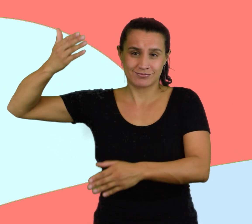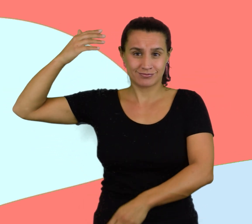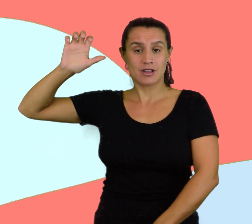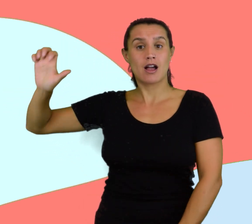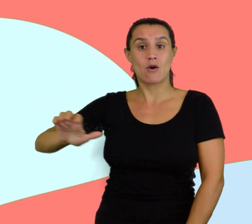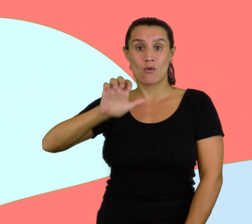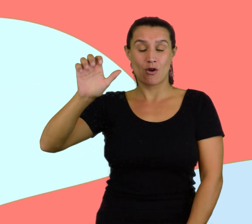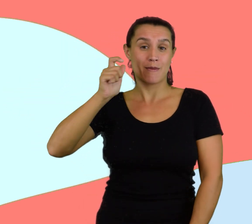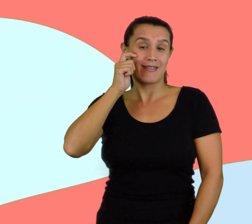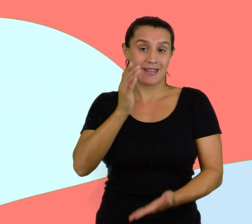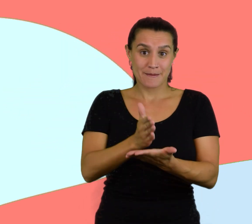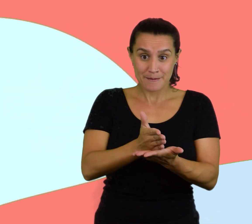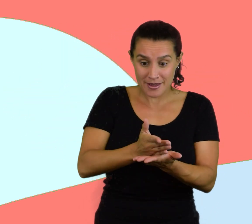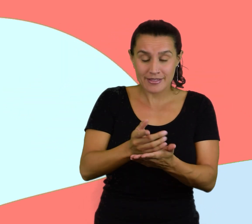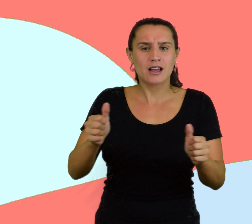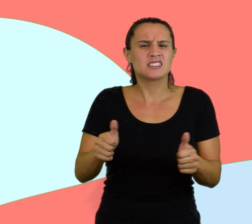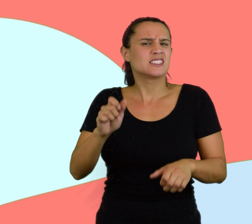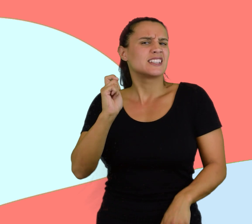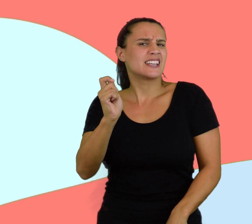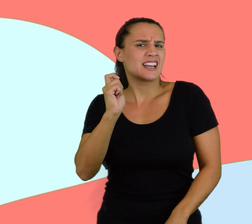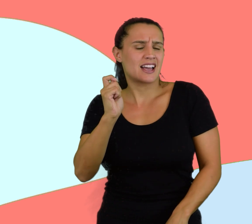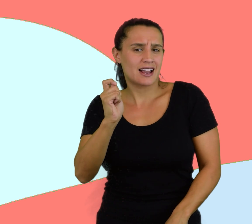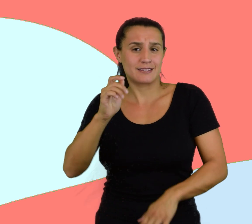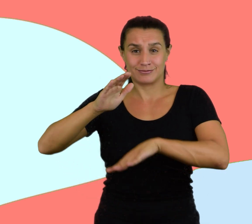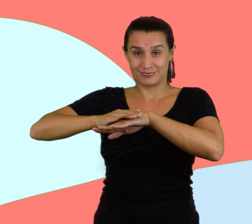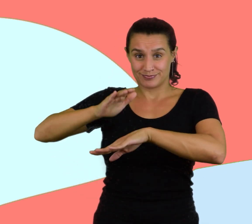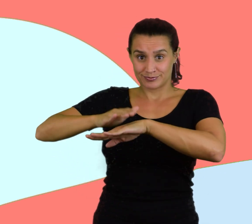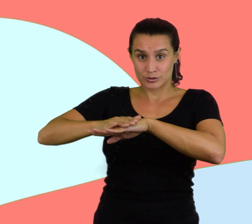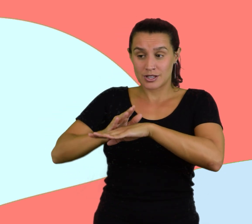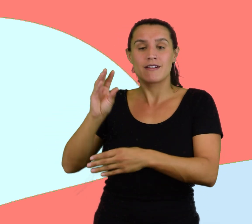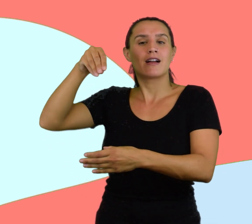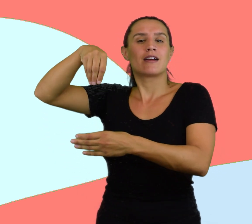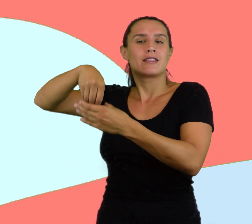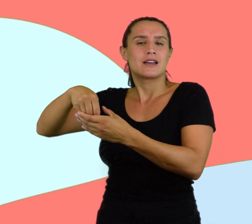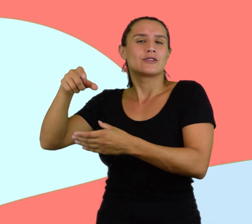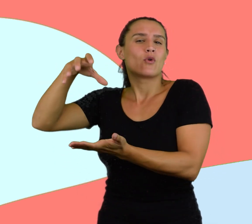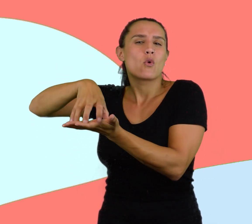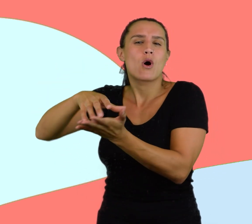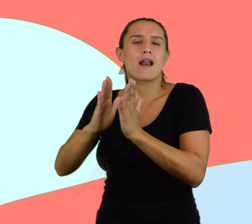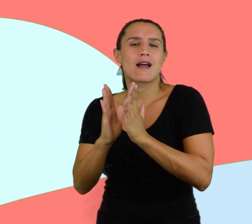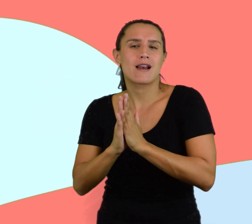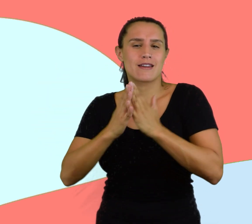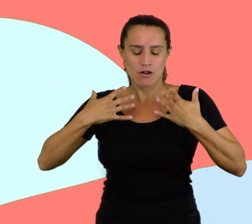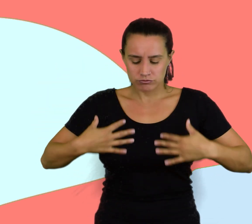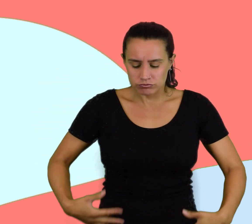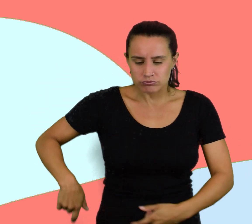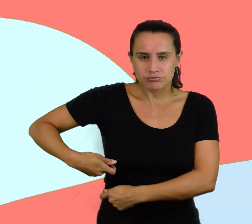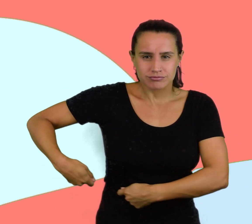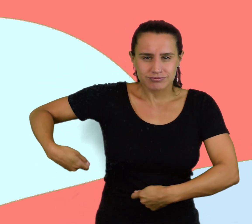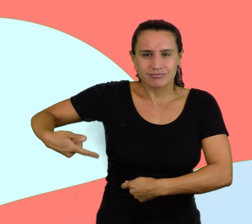En Europa, en la Edad Media, fue realizado por monjes que vivían en monasterios. Un